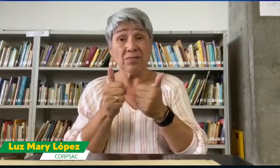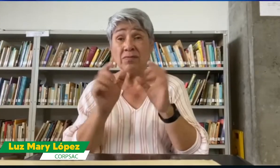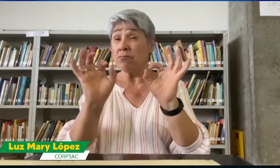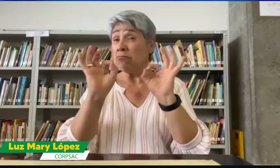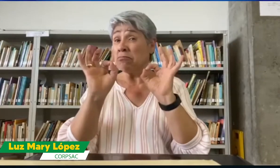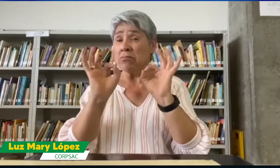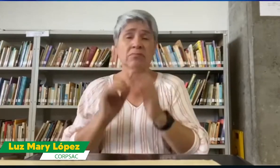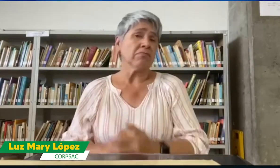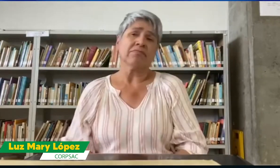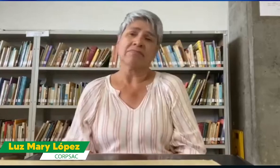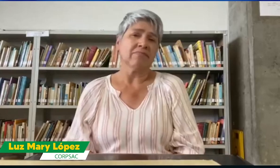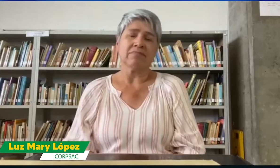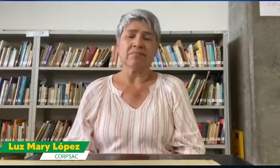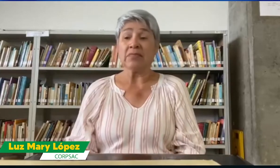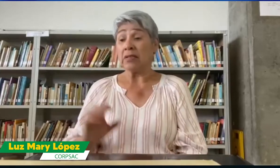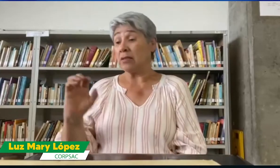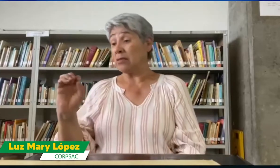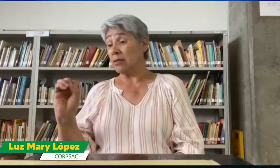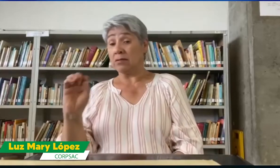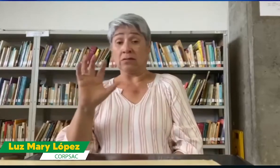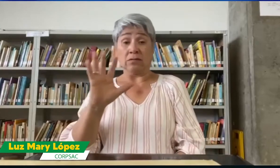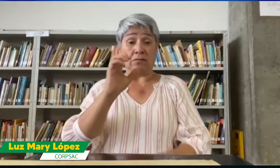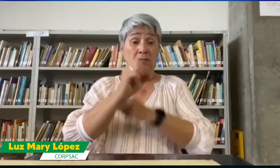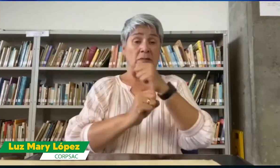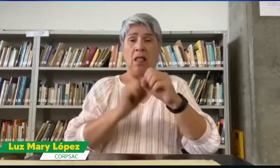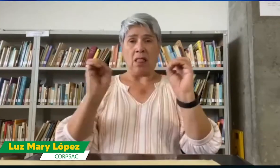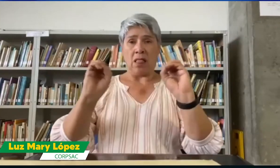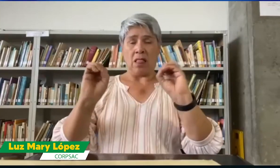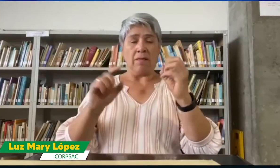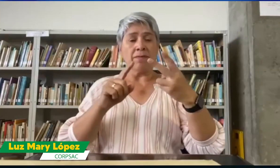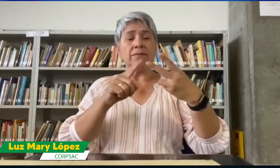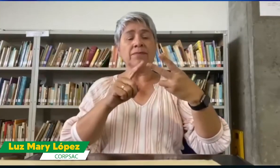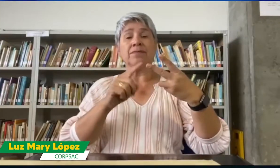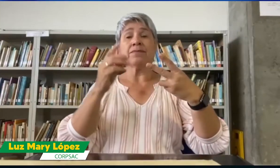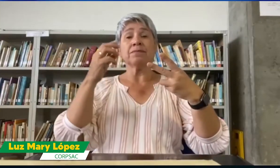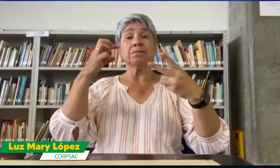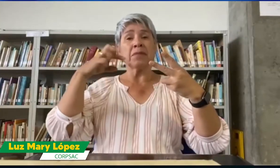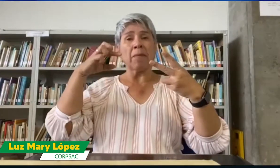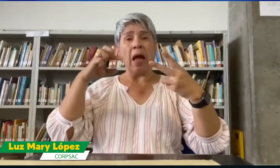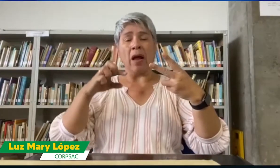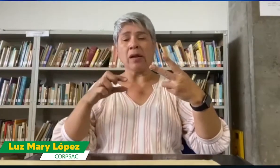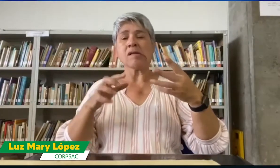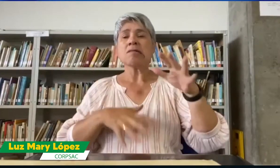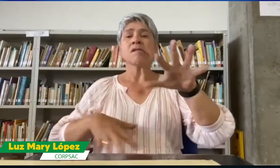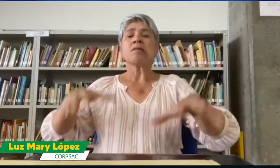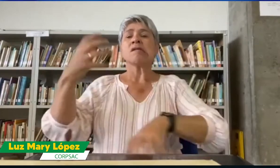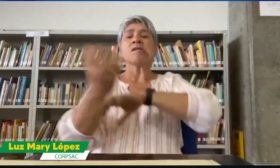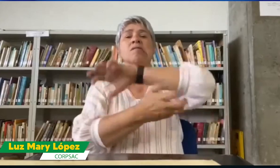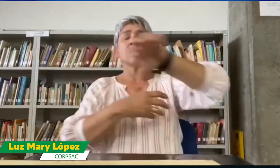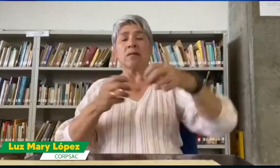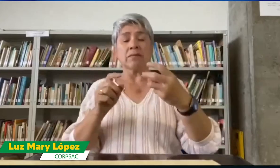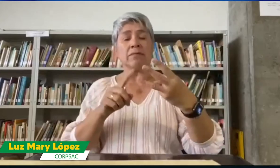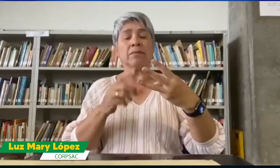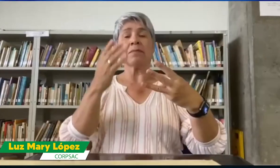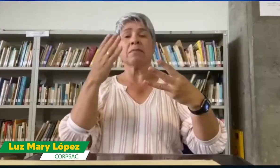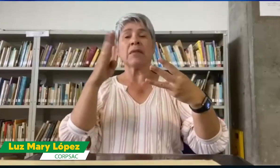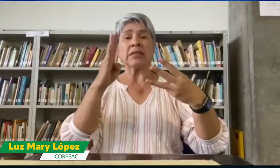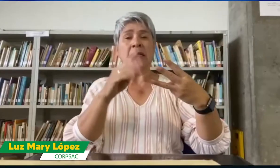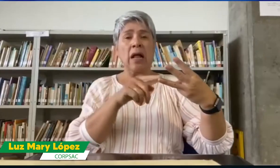qué? La educación de los sordos no es de calidad. De los 0 a 5 años no hay una oferta clara. En primaria